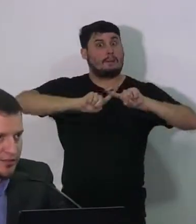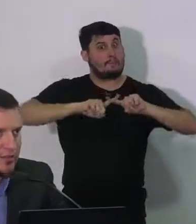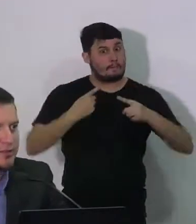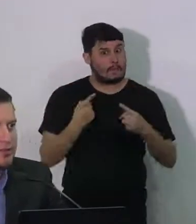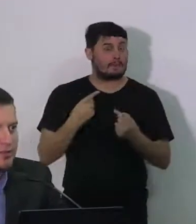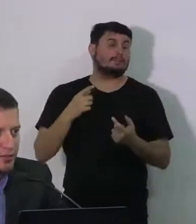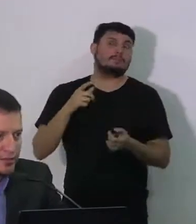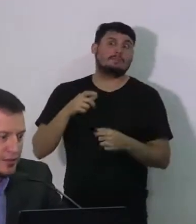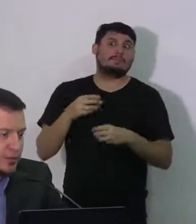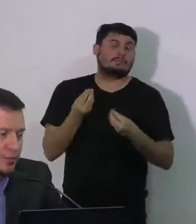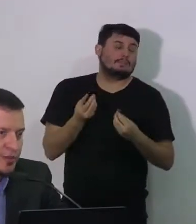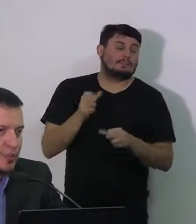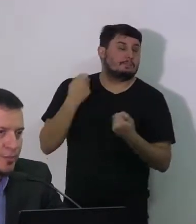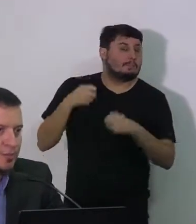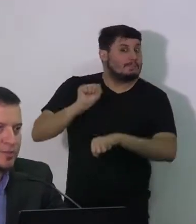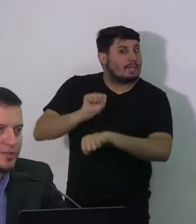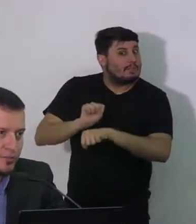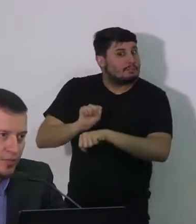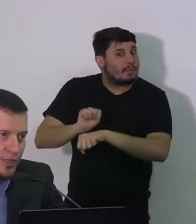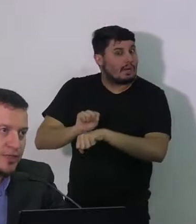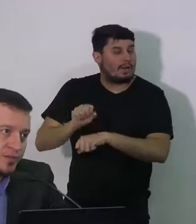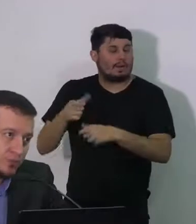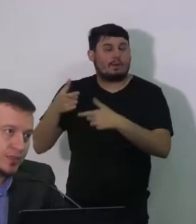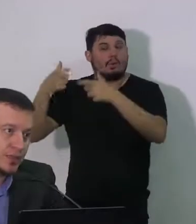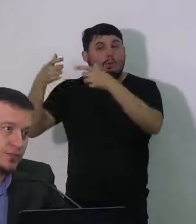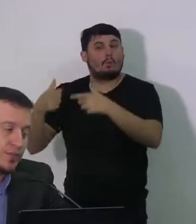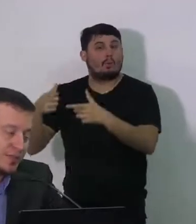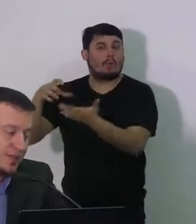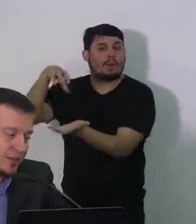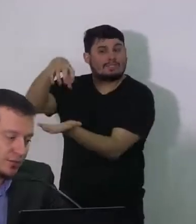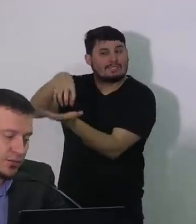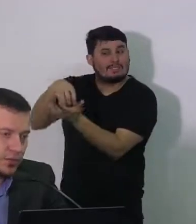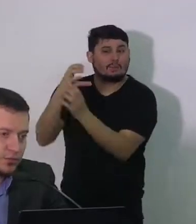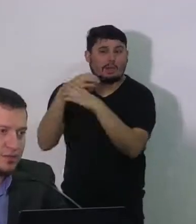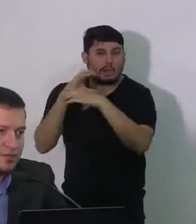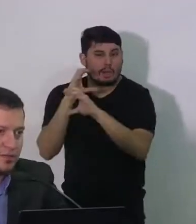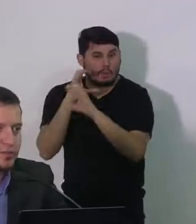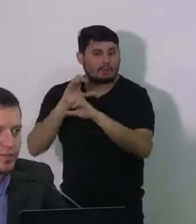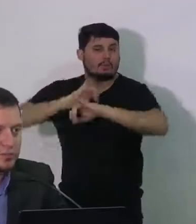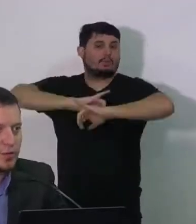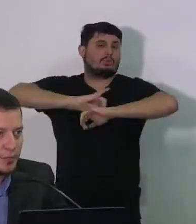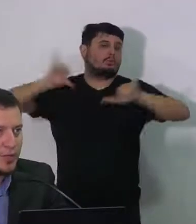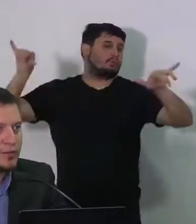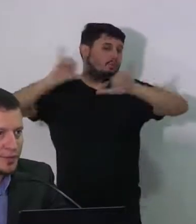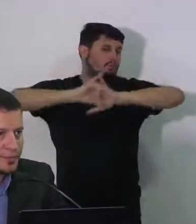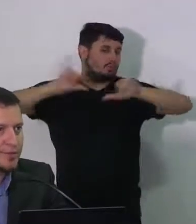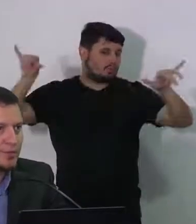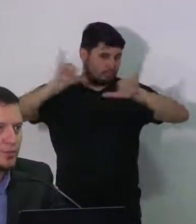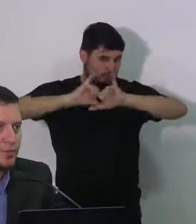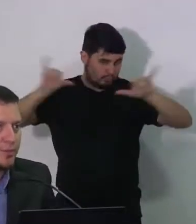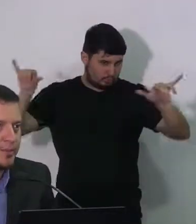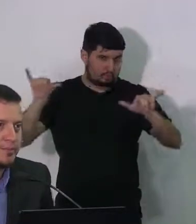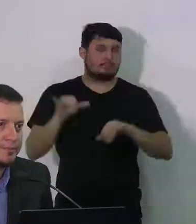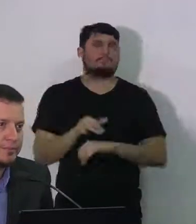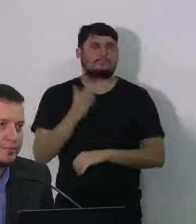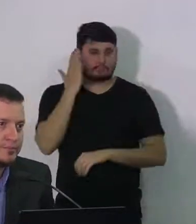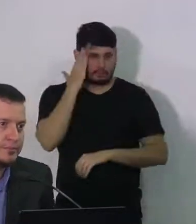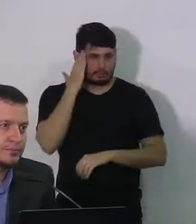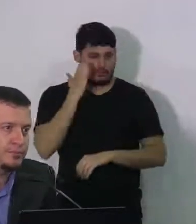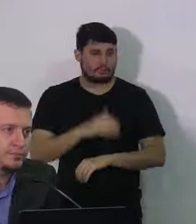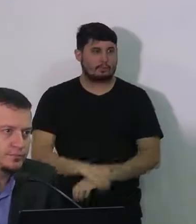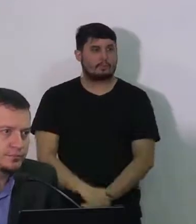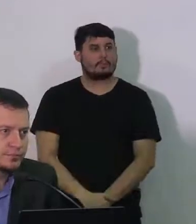assim a gente já deixou bem claro para a população e foi um teste nesse caso o terceiro foi um teste molecular que um teste mais seguro também